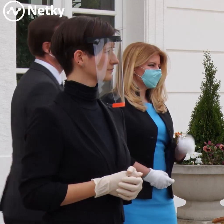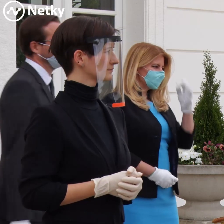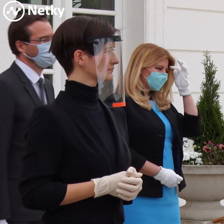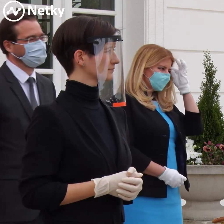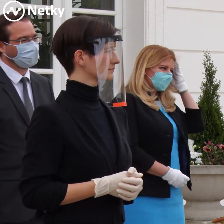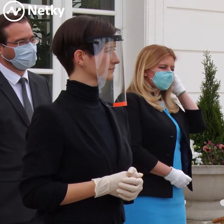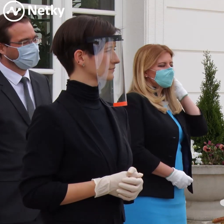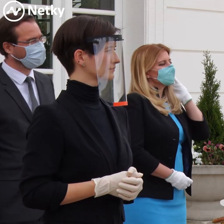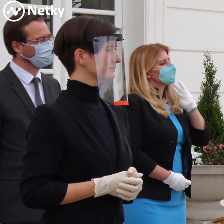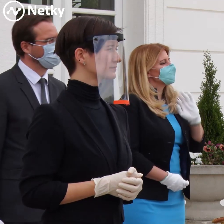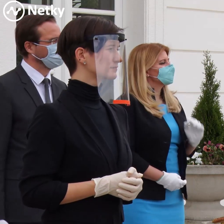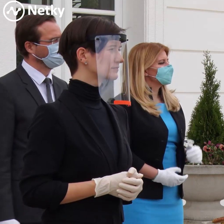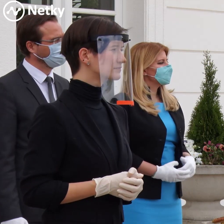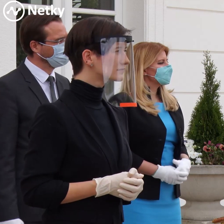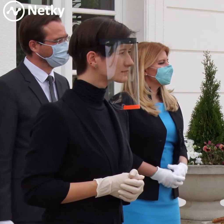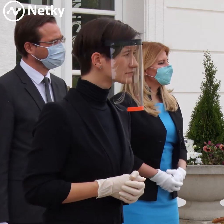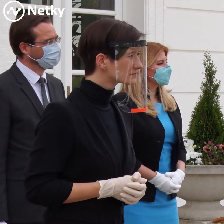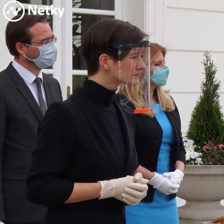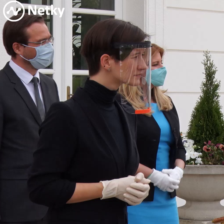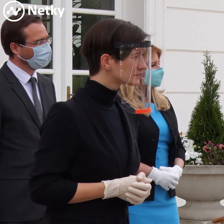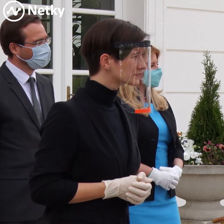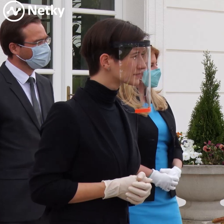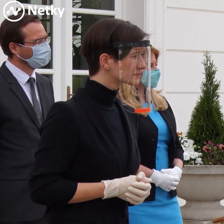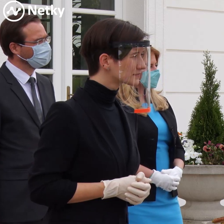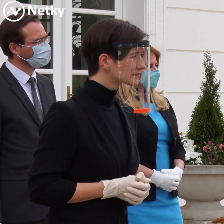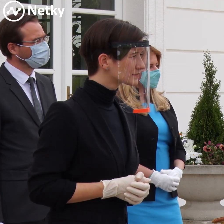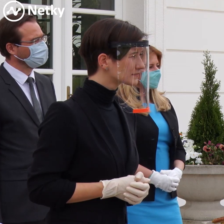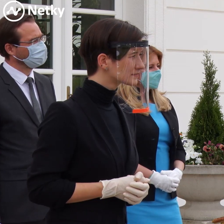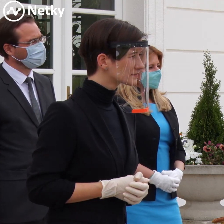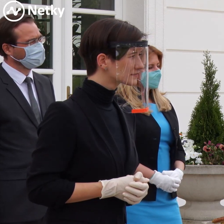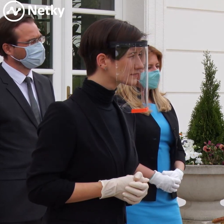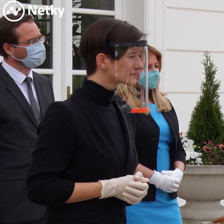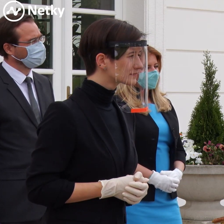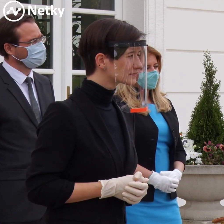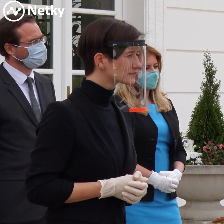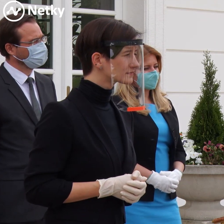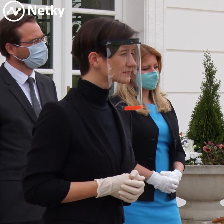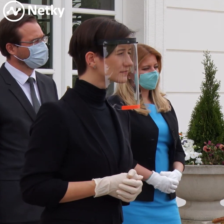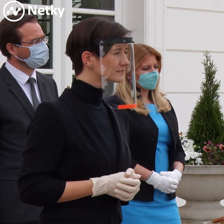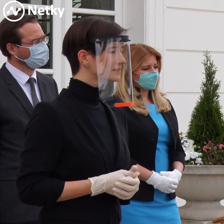Ďakujem. Ďakujem. Ďakujem. Ďakujem.